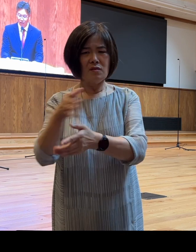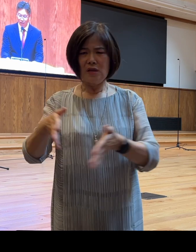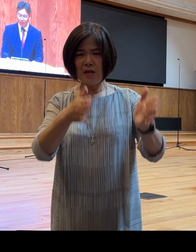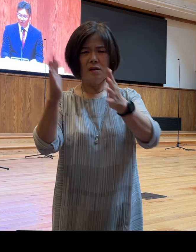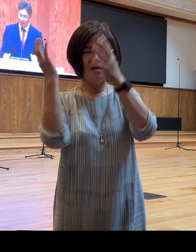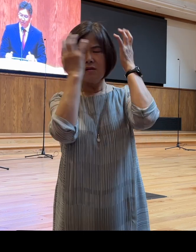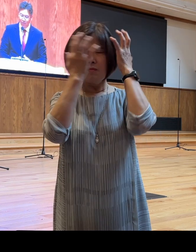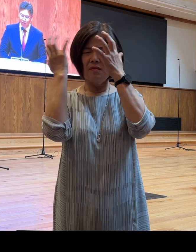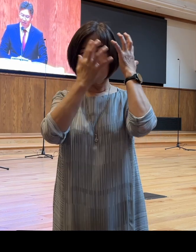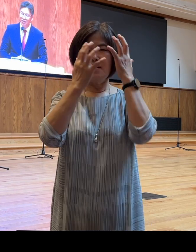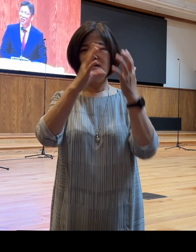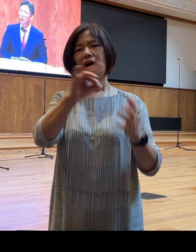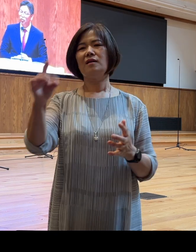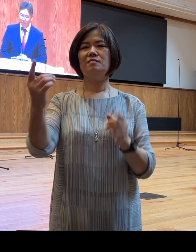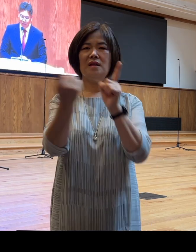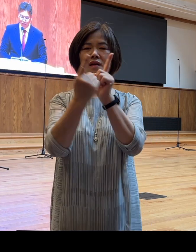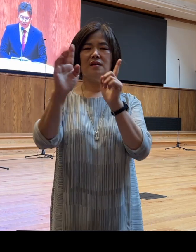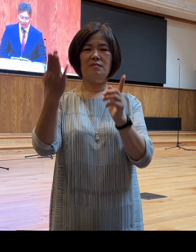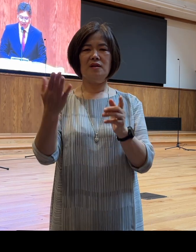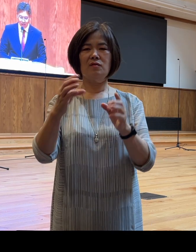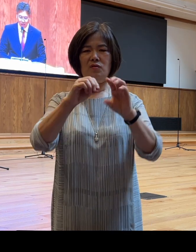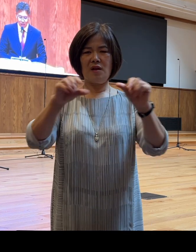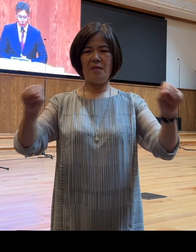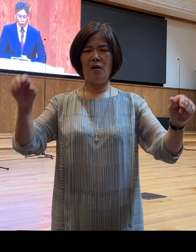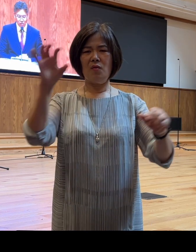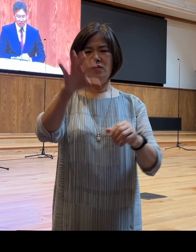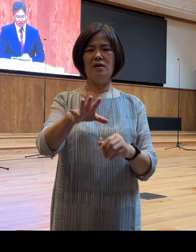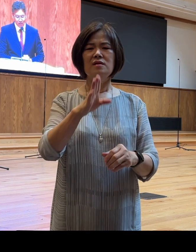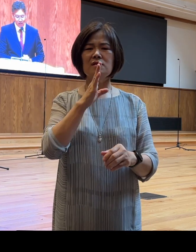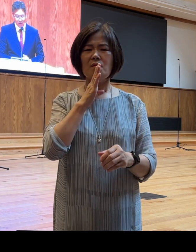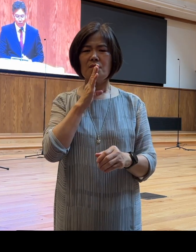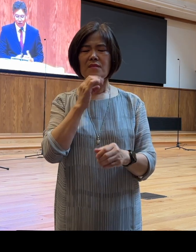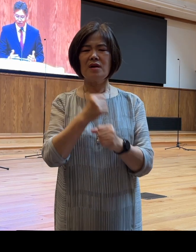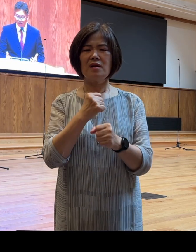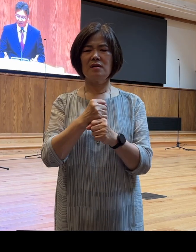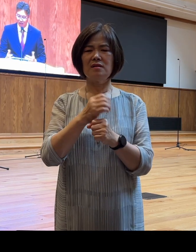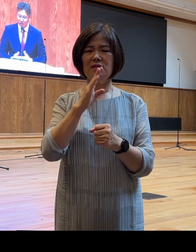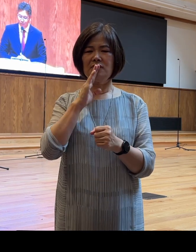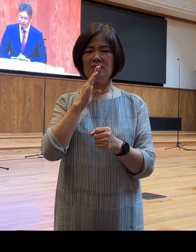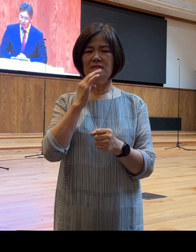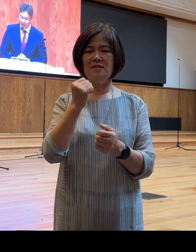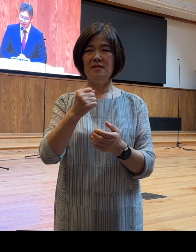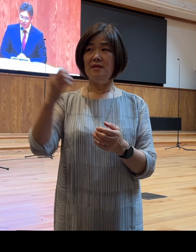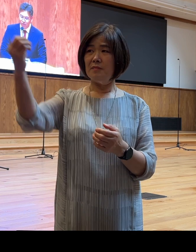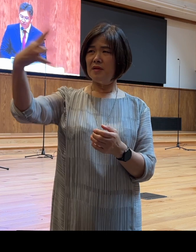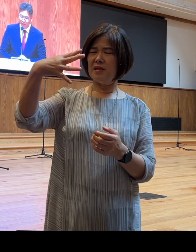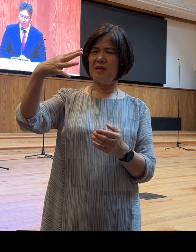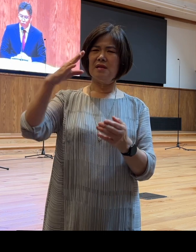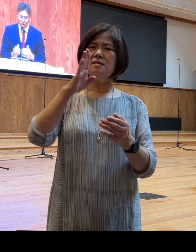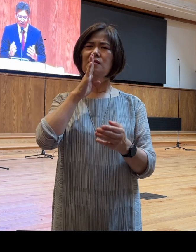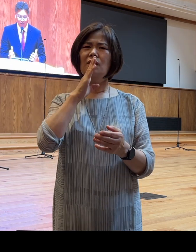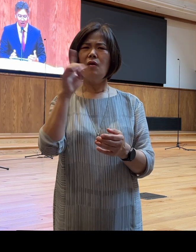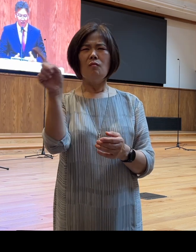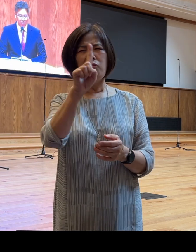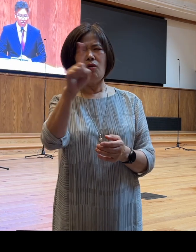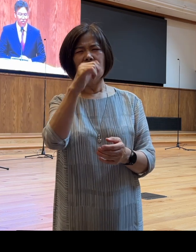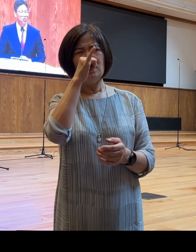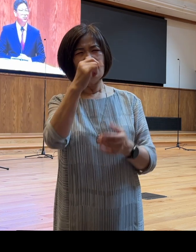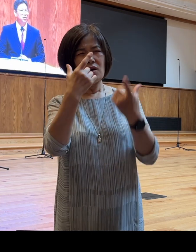비일비재합니다 또 사막에는 실제로 존재하지 않는데 불안정한 대기에서 빛이 반사되어서 마치 무언가가 있는 것처럼 느껴지는